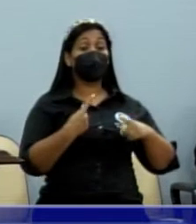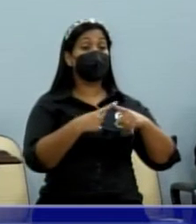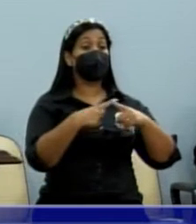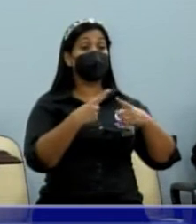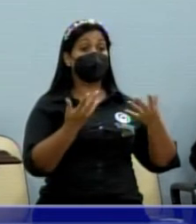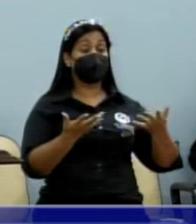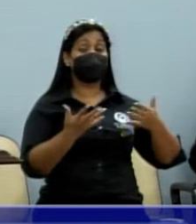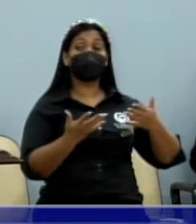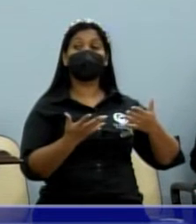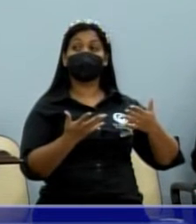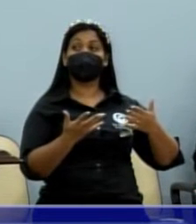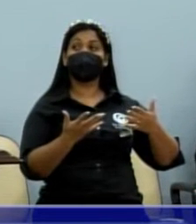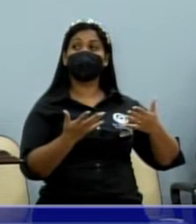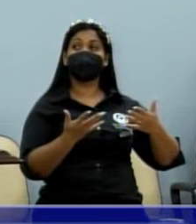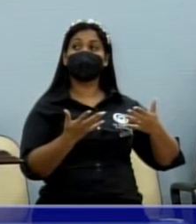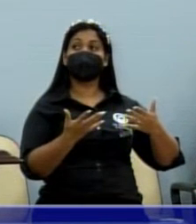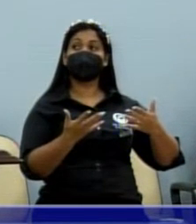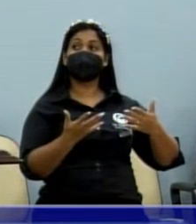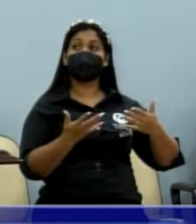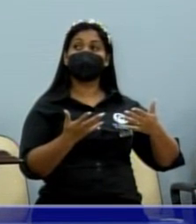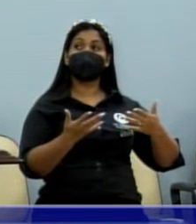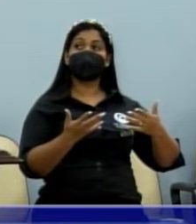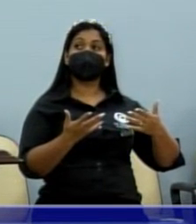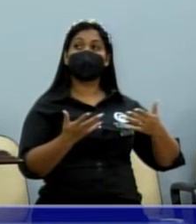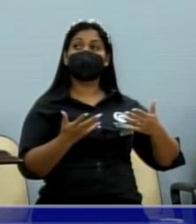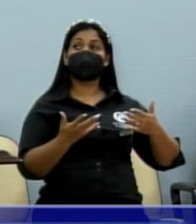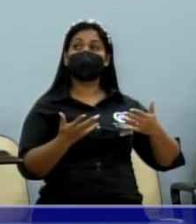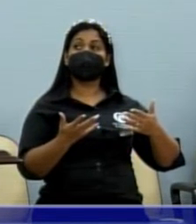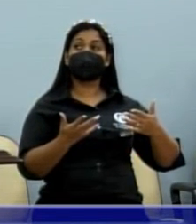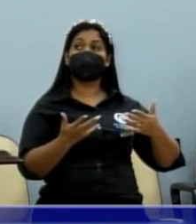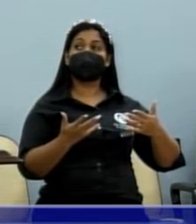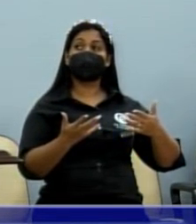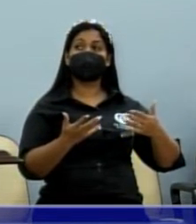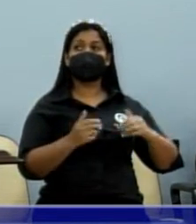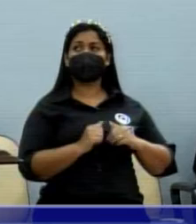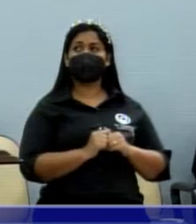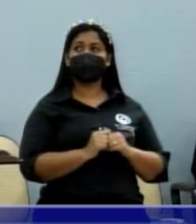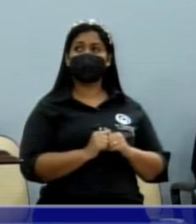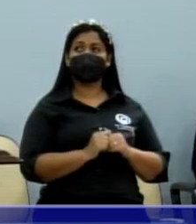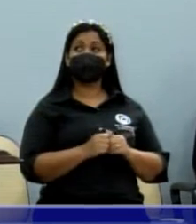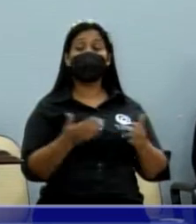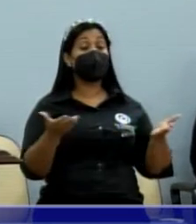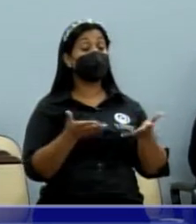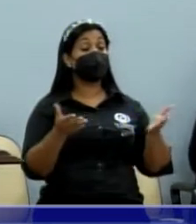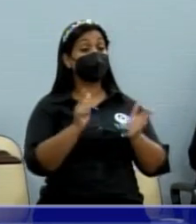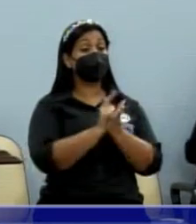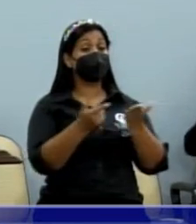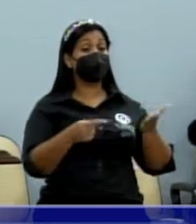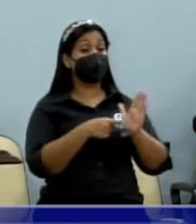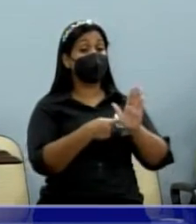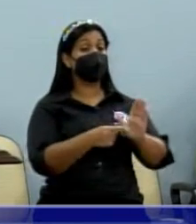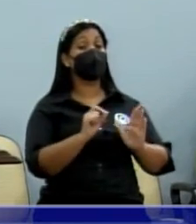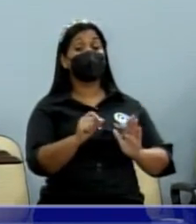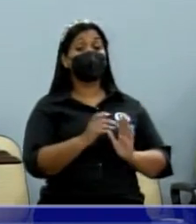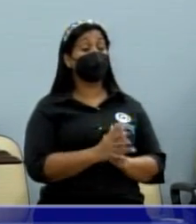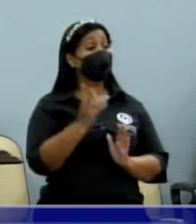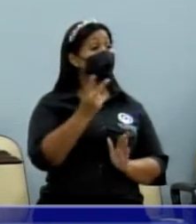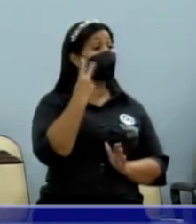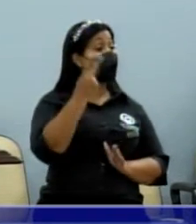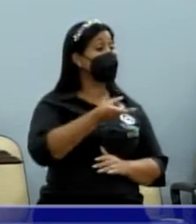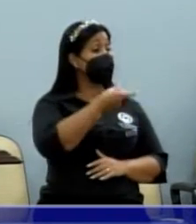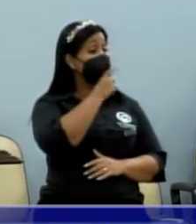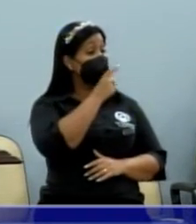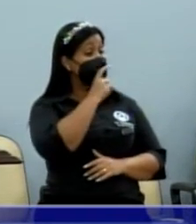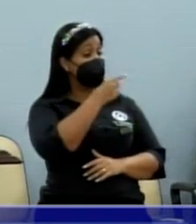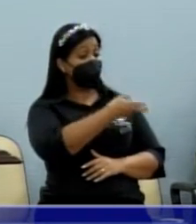passam por ali para ir nos clubes ou para seguir reto. E hoje saiu uma notinha no jornal com o vereador Pedro